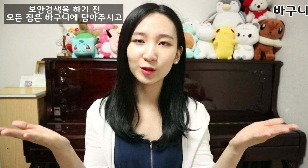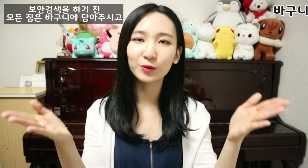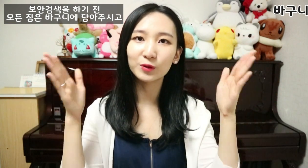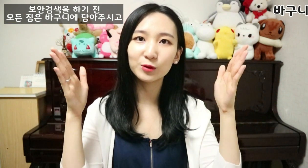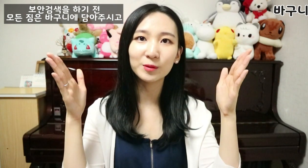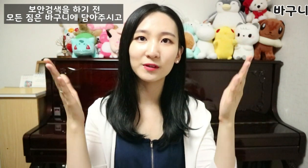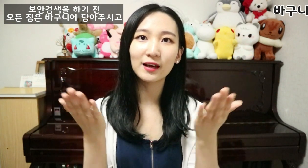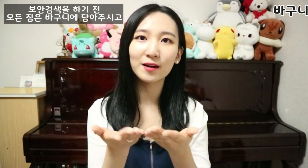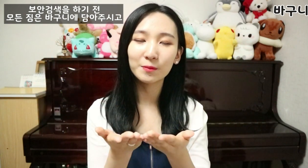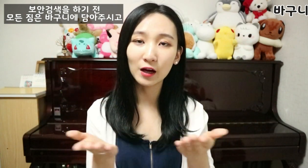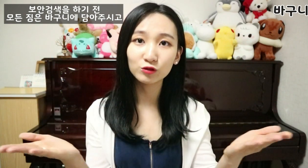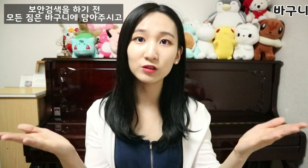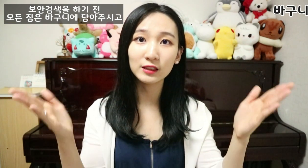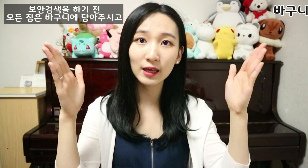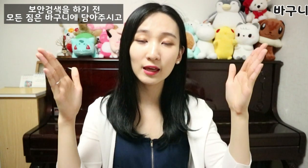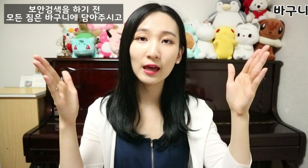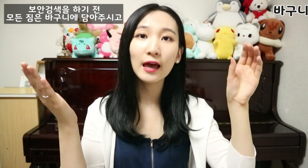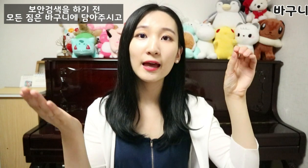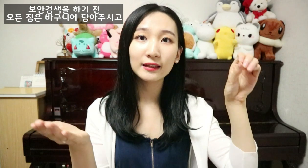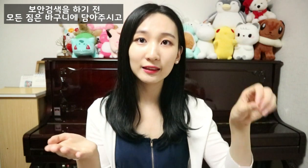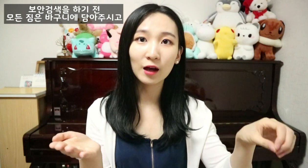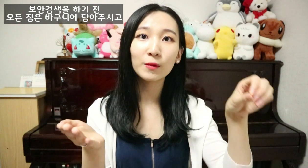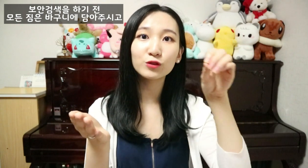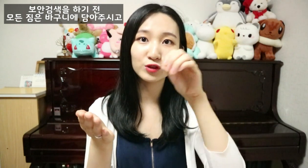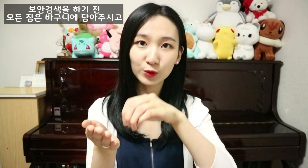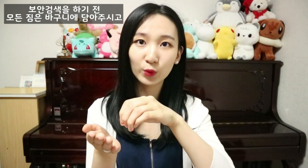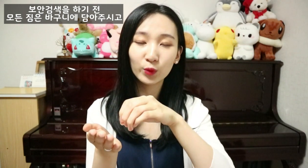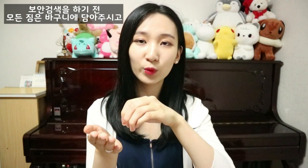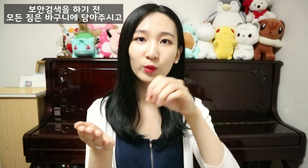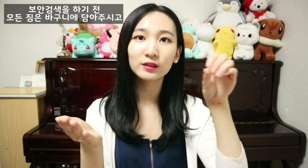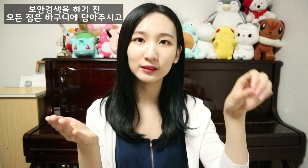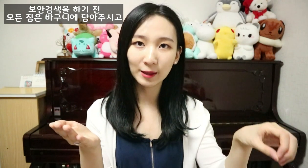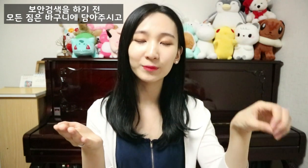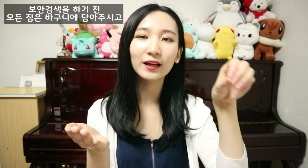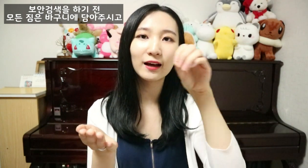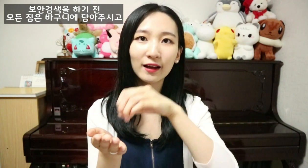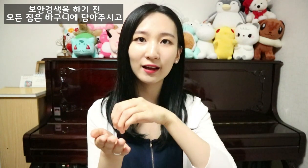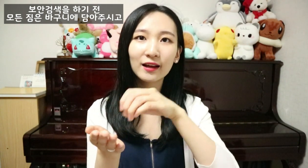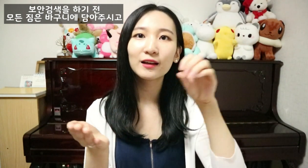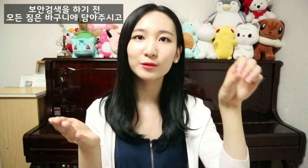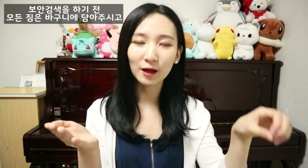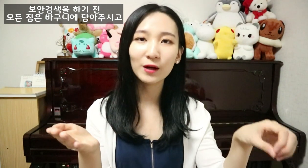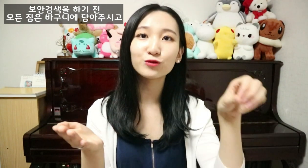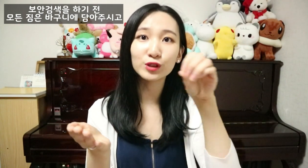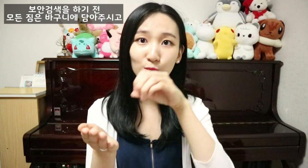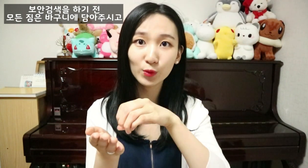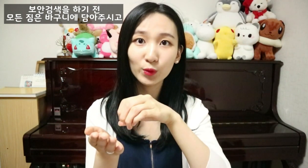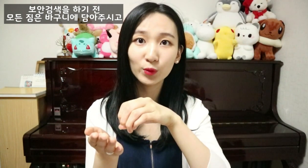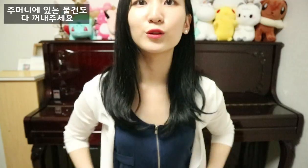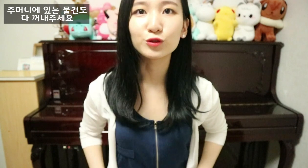이렇게 표현해도 됩니다. 바구니에 담아주시고 그냥 담다 담아주시고 여기